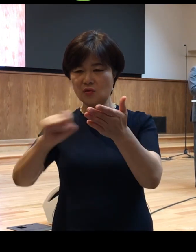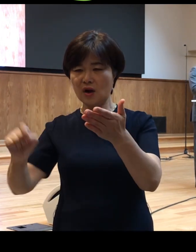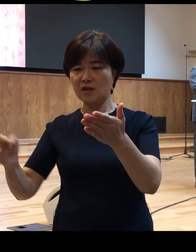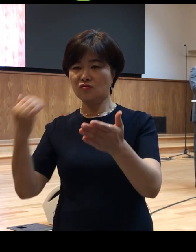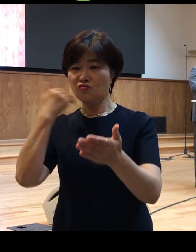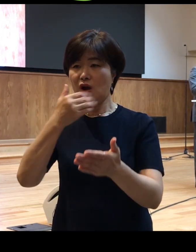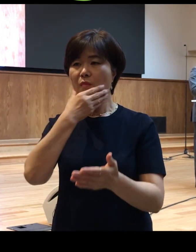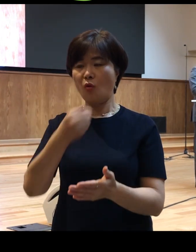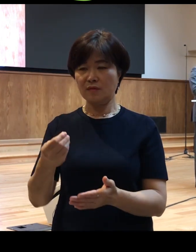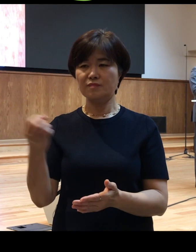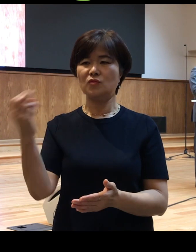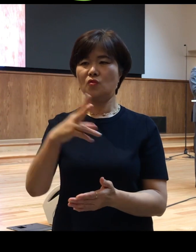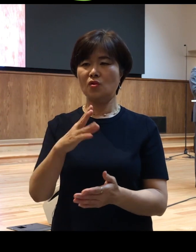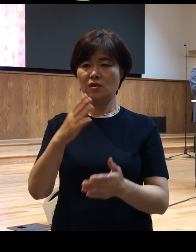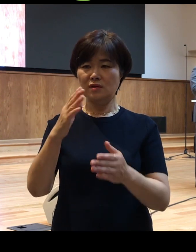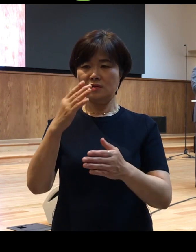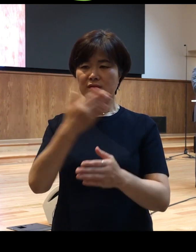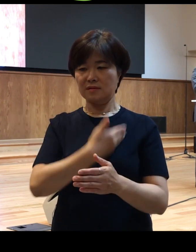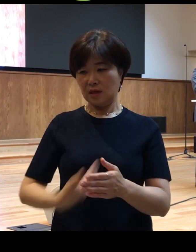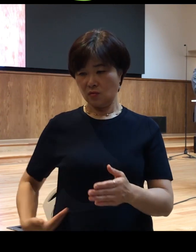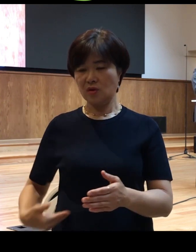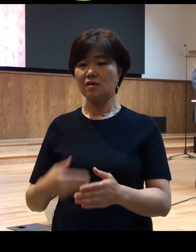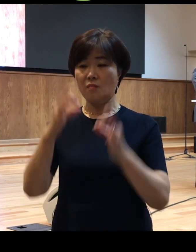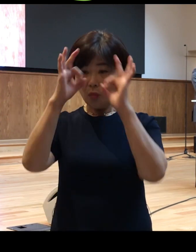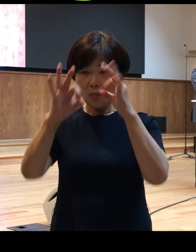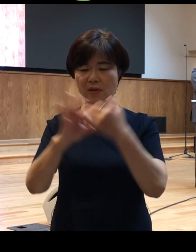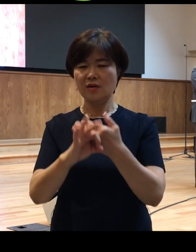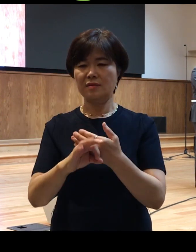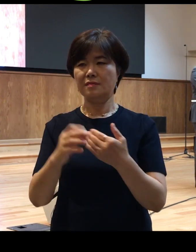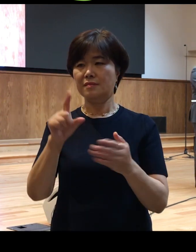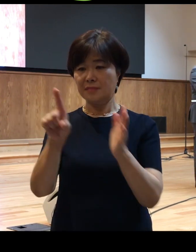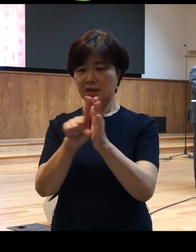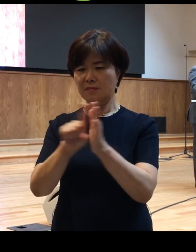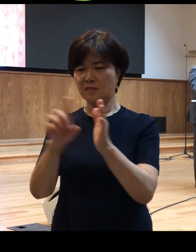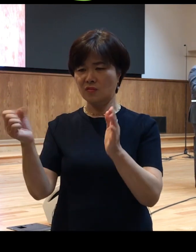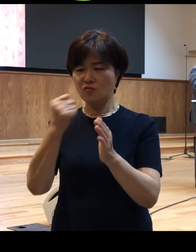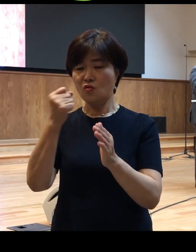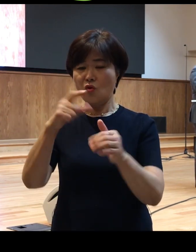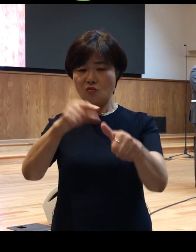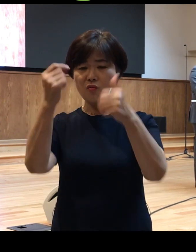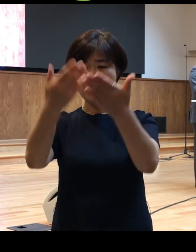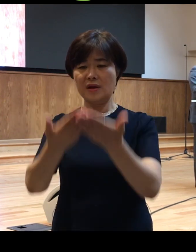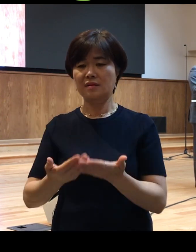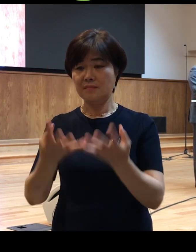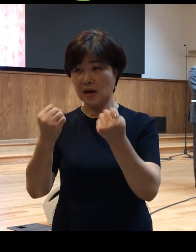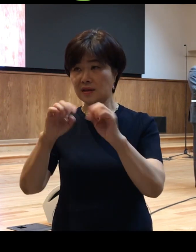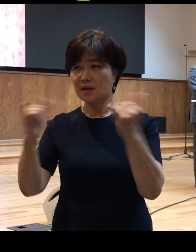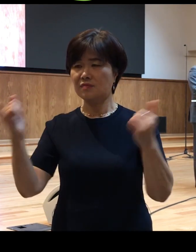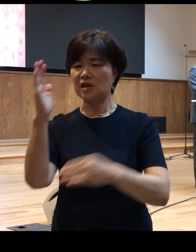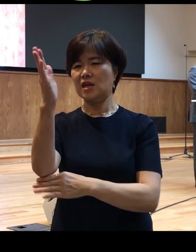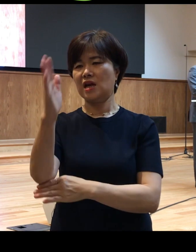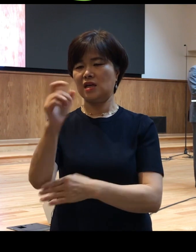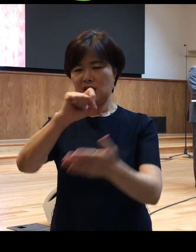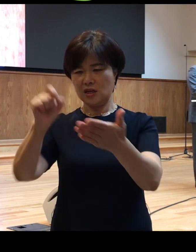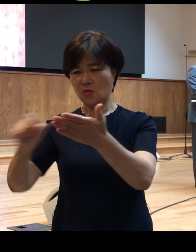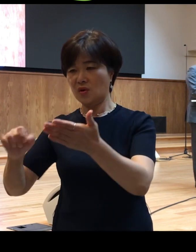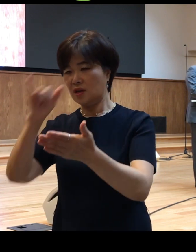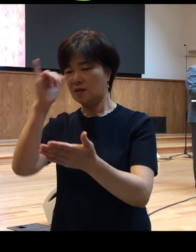사도행전에 보면 믿음으로 구원받은 많은 사람들의 이야기가 기록이 되어 있습니다 그럼 예를 들어서 백부장의